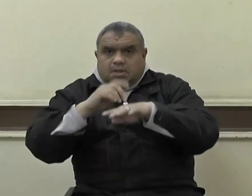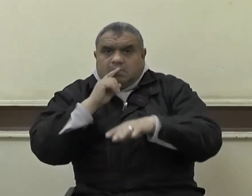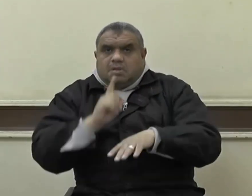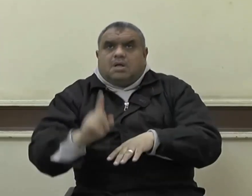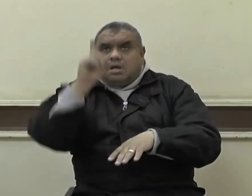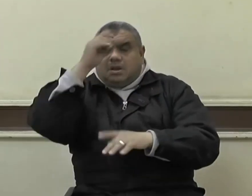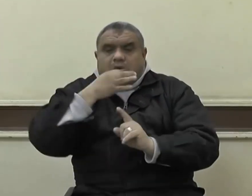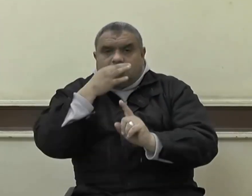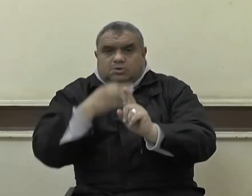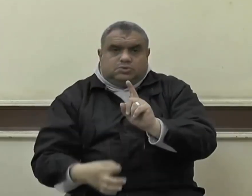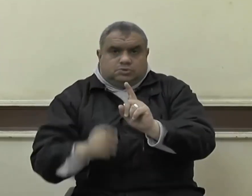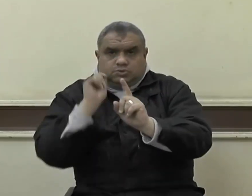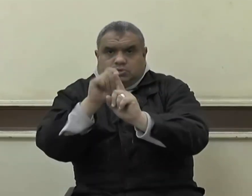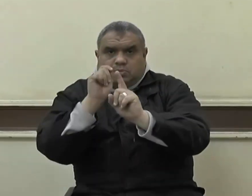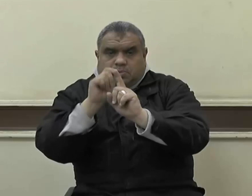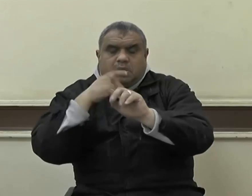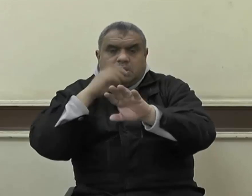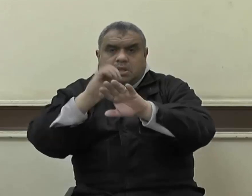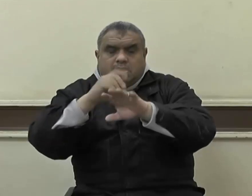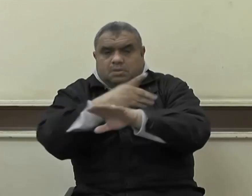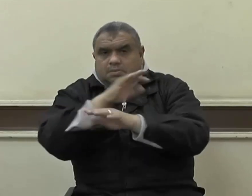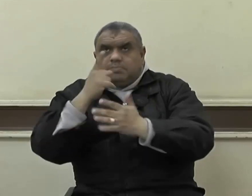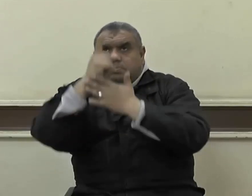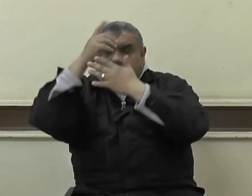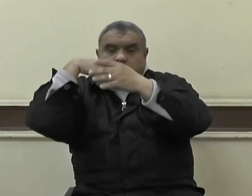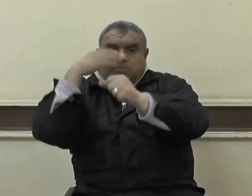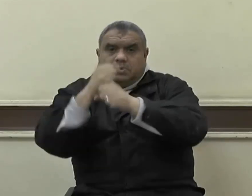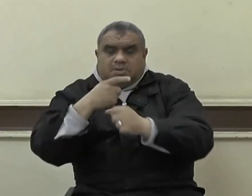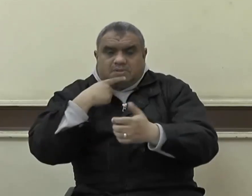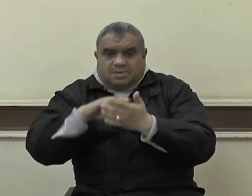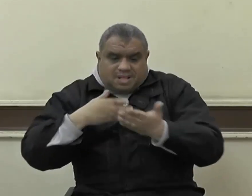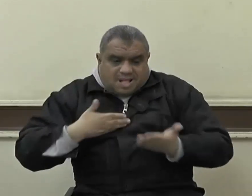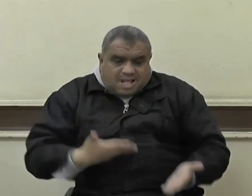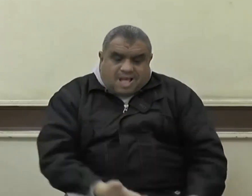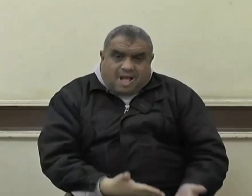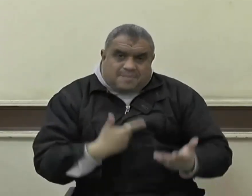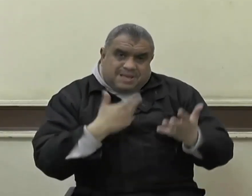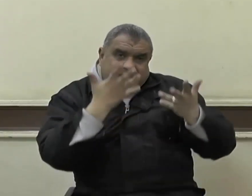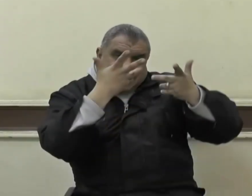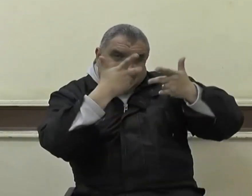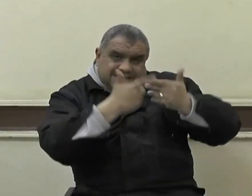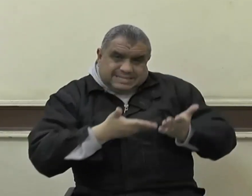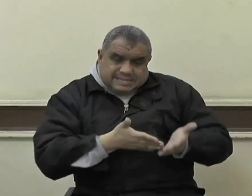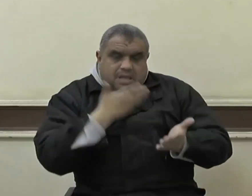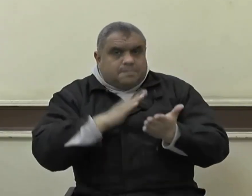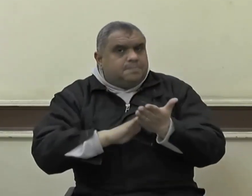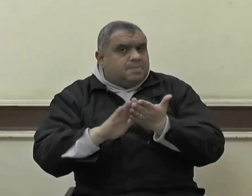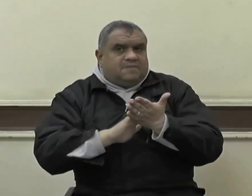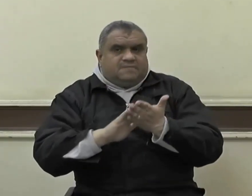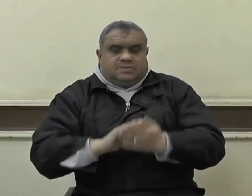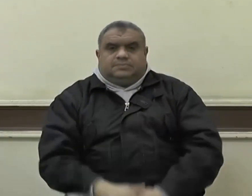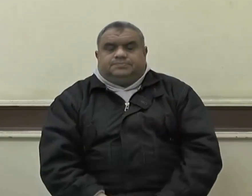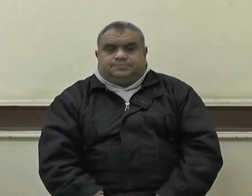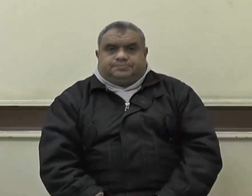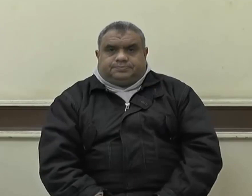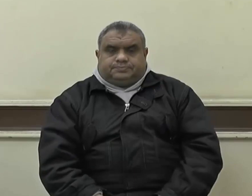رفيقا كما أن الله سبحانه ينجيهم من فتنة القبر ومن الصعق يوم